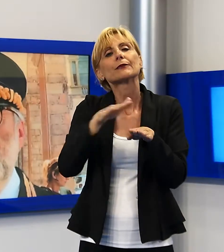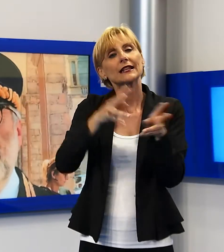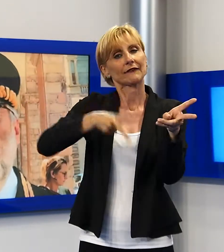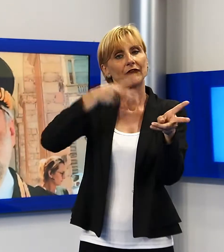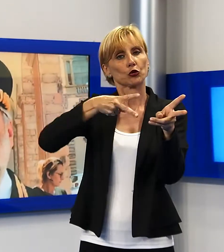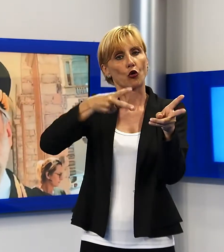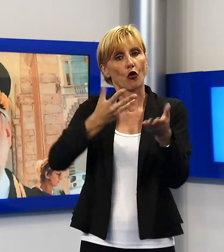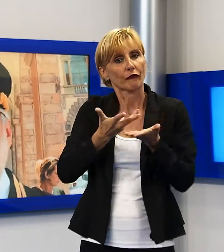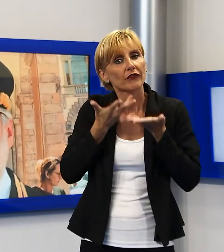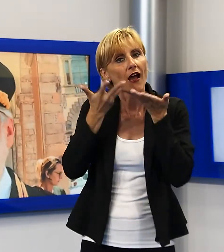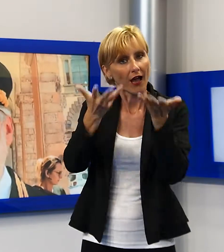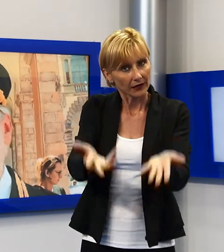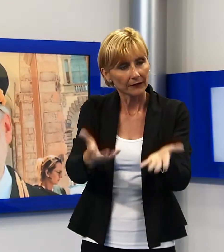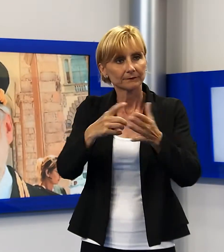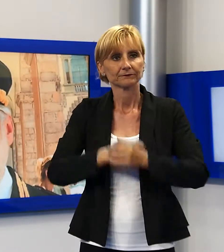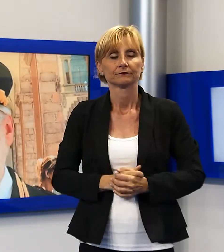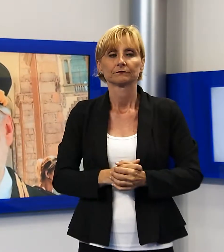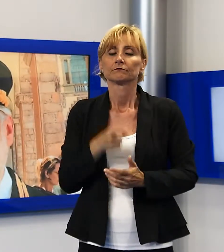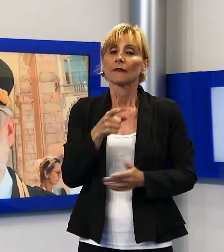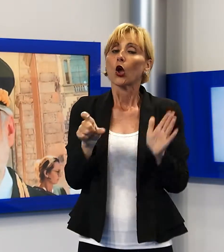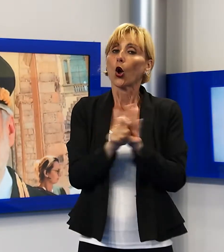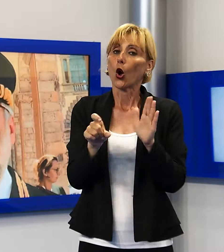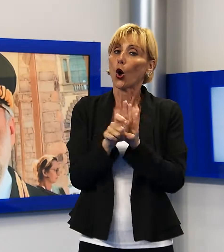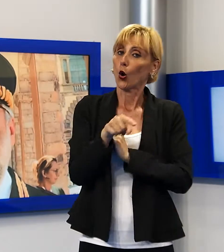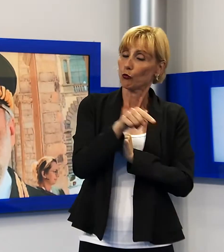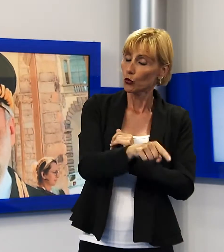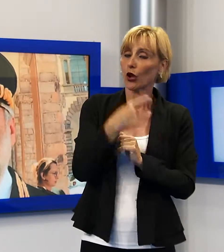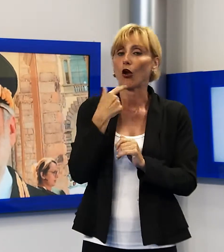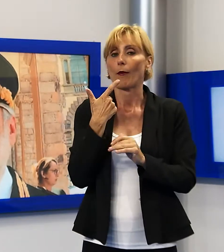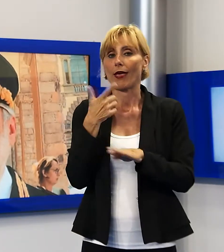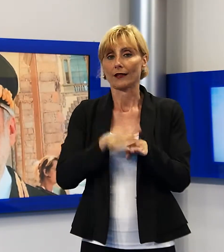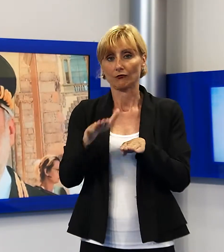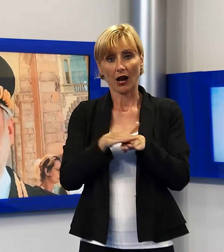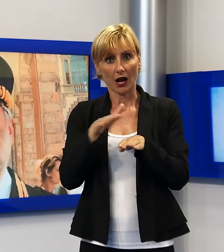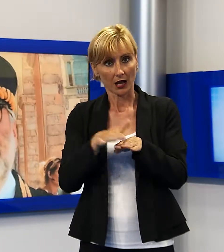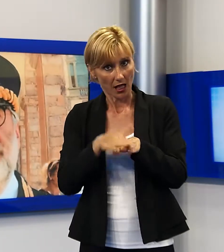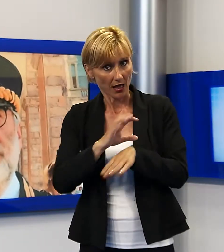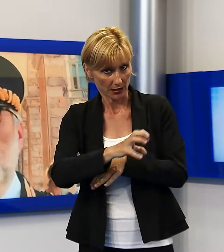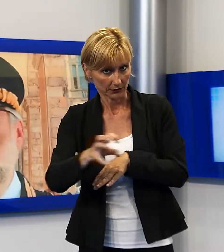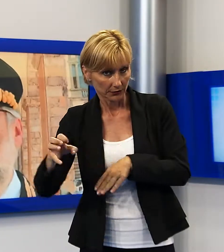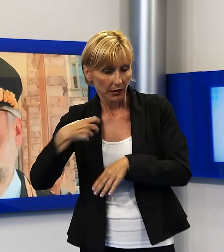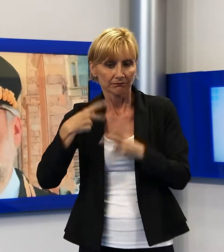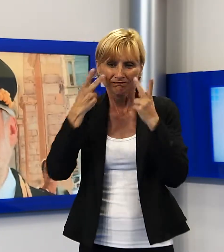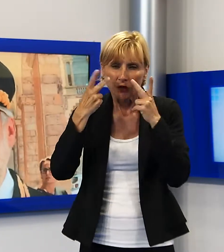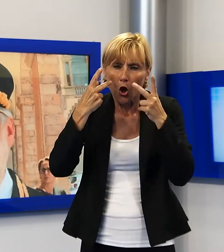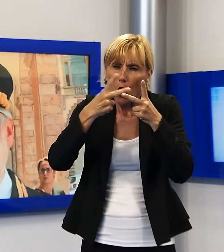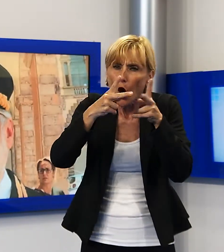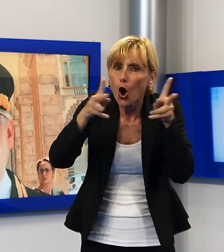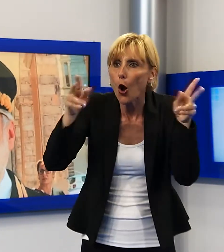proprio mette a fattore comune tutte le esperienze e ci permette di avere una visione molto più completa di quelle che